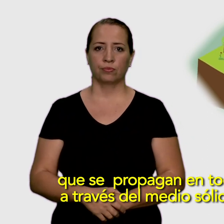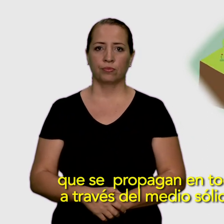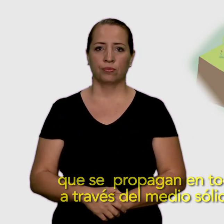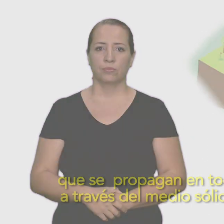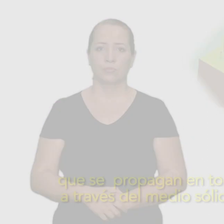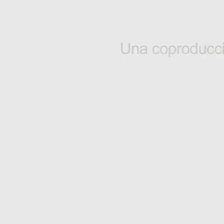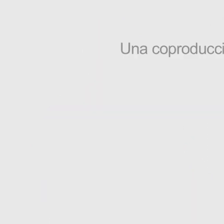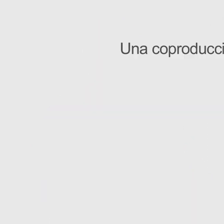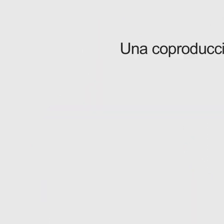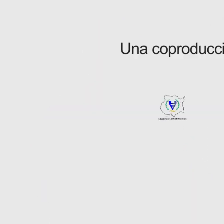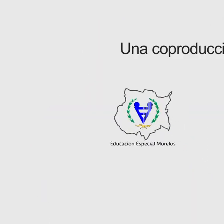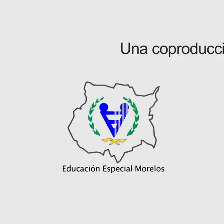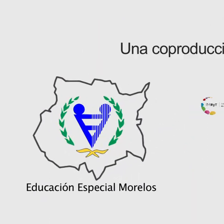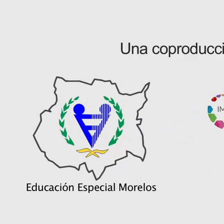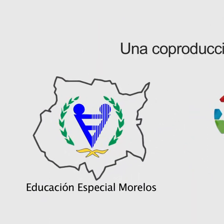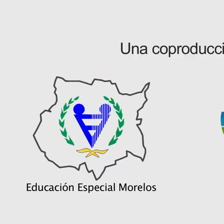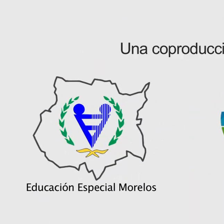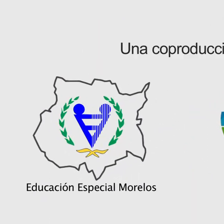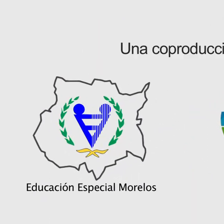la Tierra.